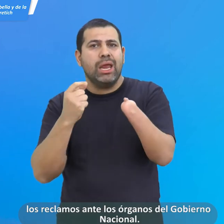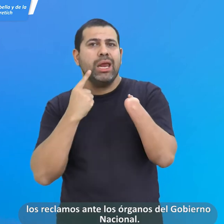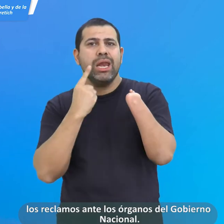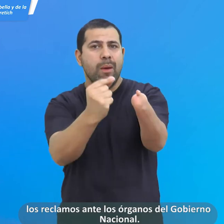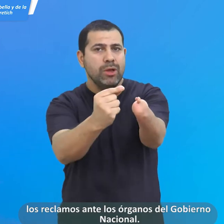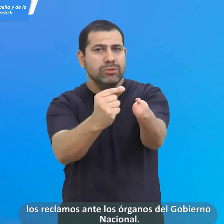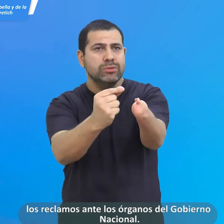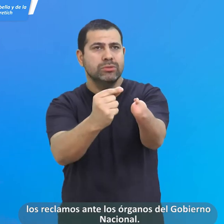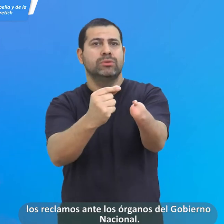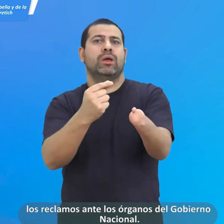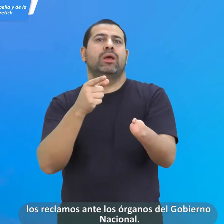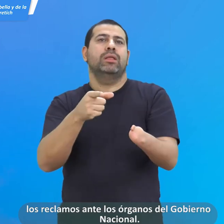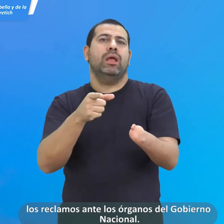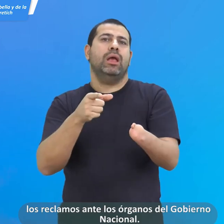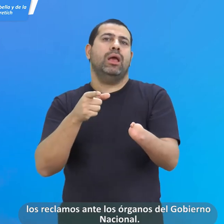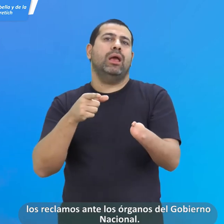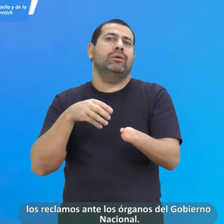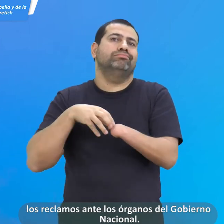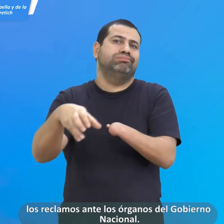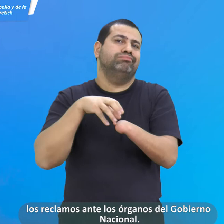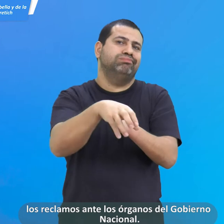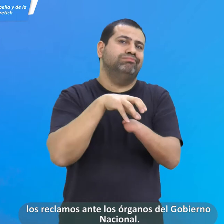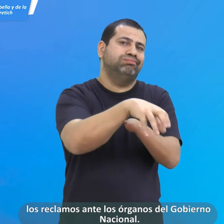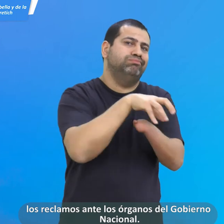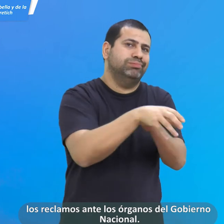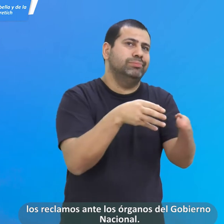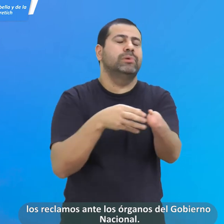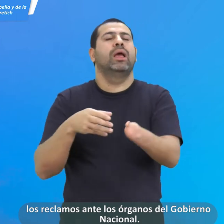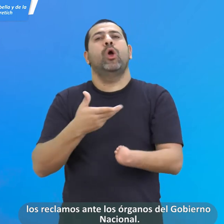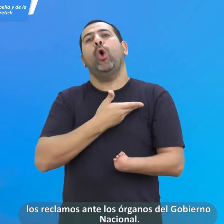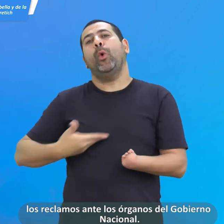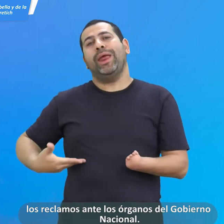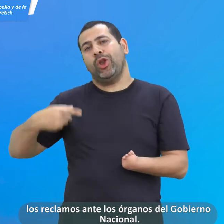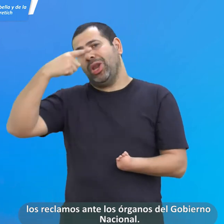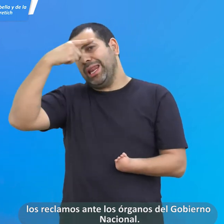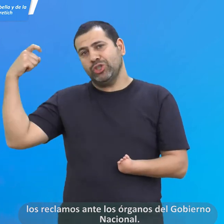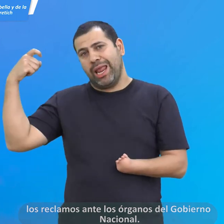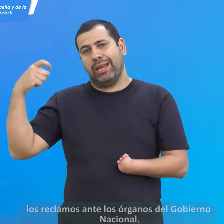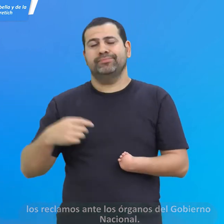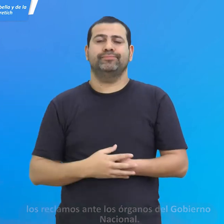reclamos ante los órganos del Gobierno Nacional.